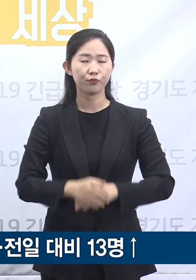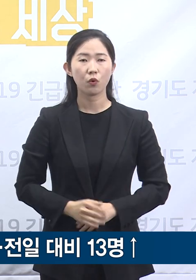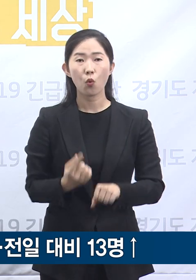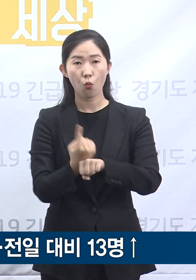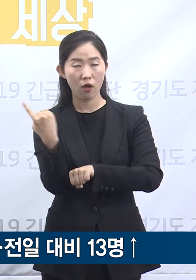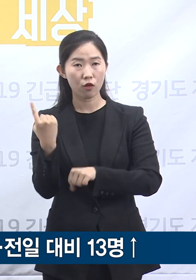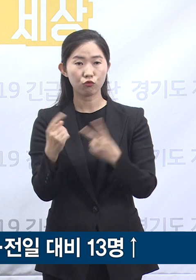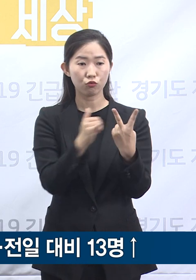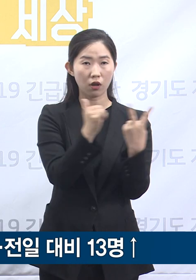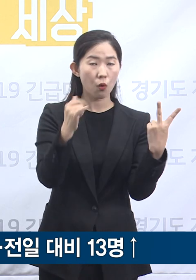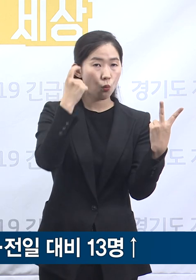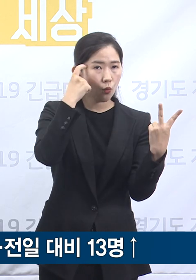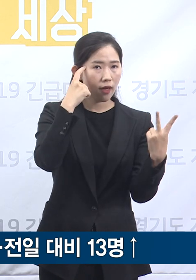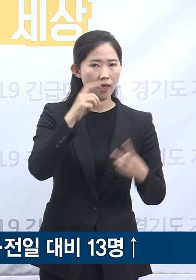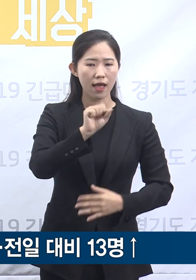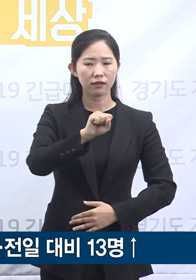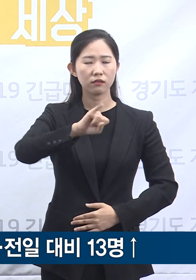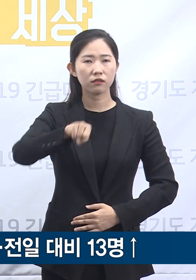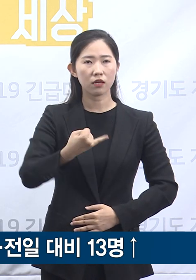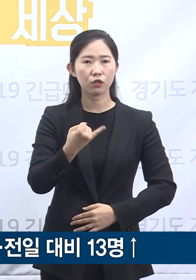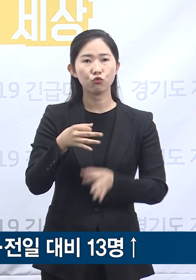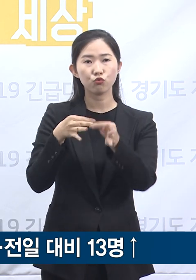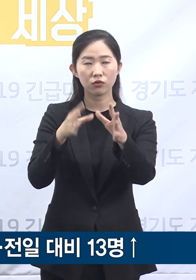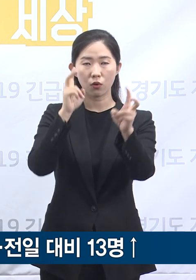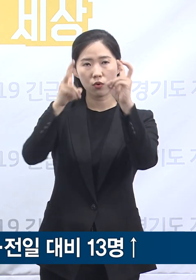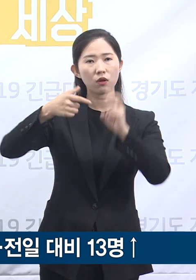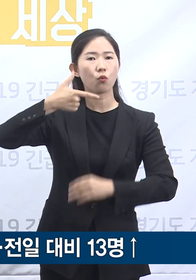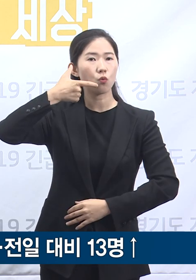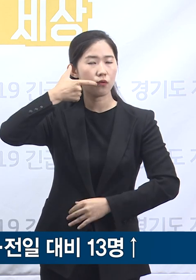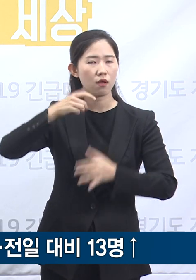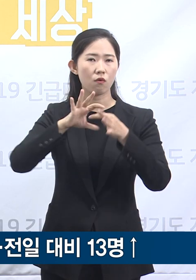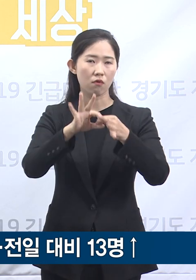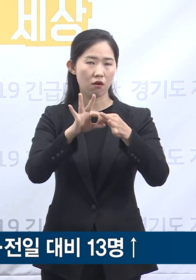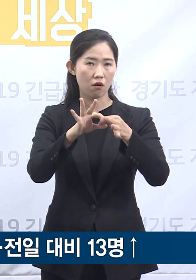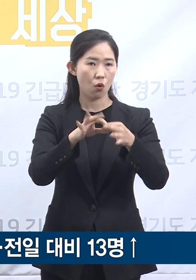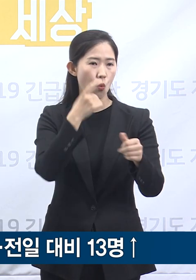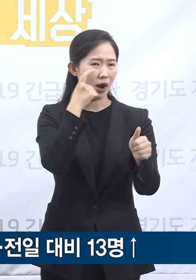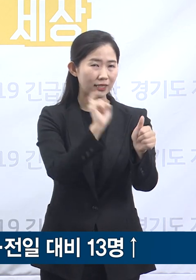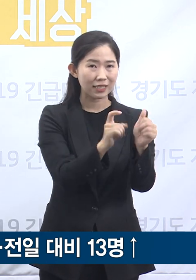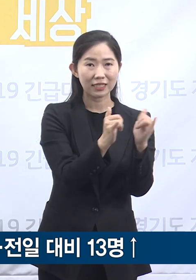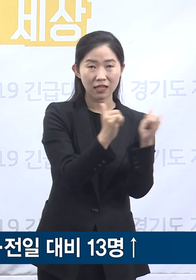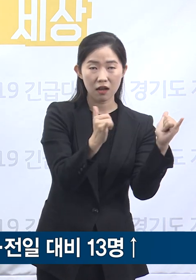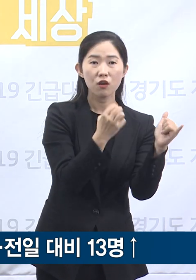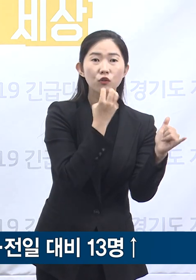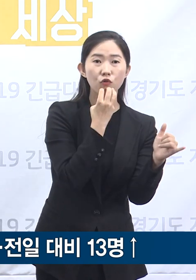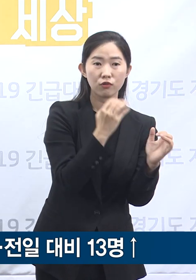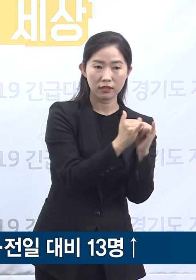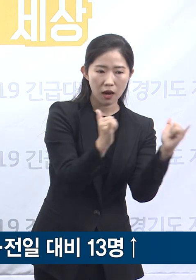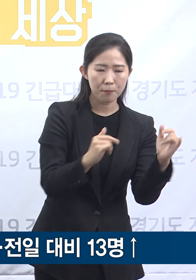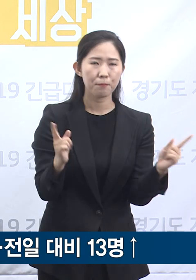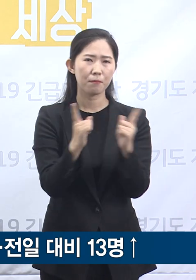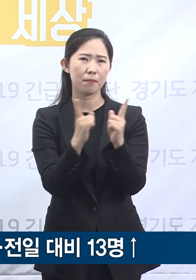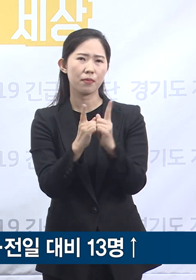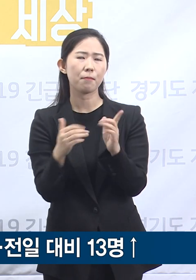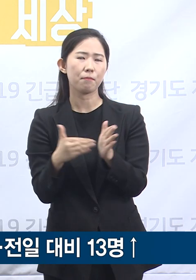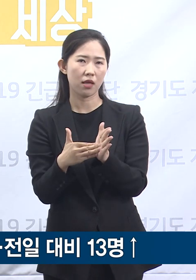마곡동의 SJ투자회사 콜센터 관련으로 기확진된 서울거주 확진자와 접촉한 직원입니다.